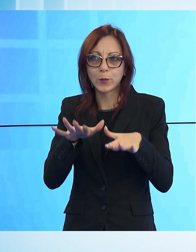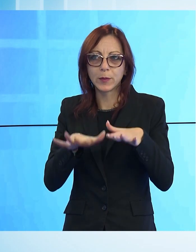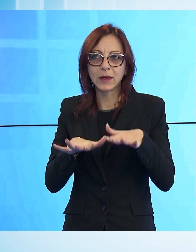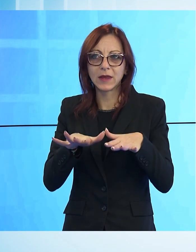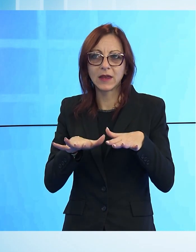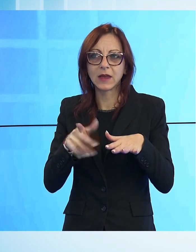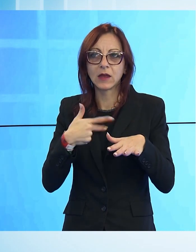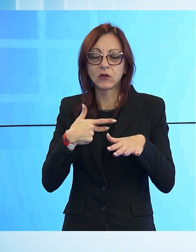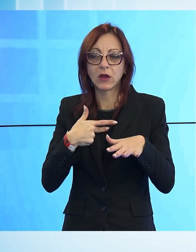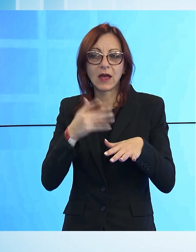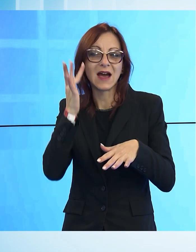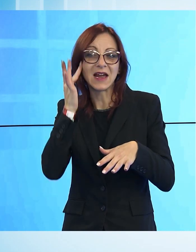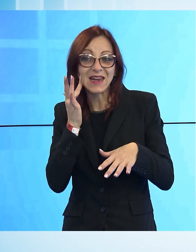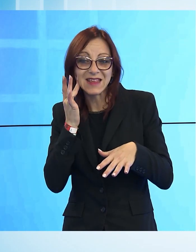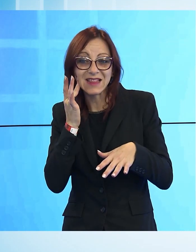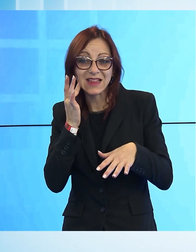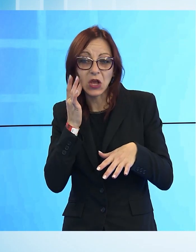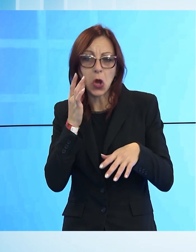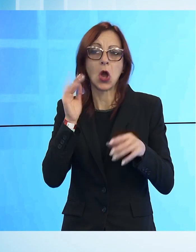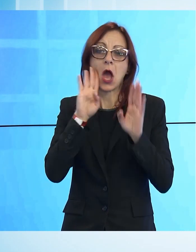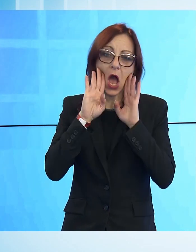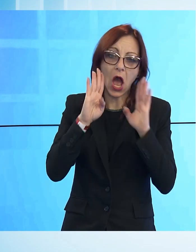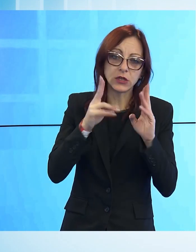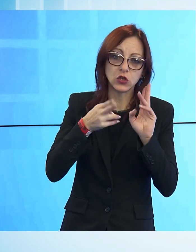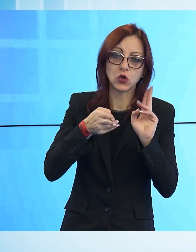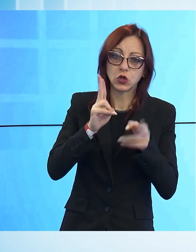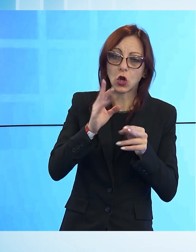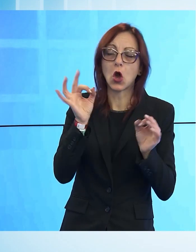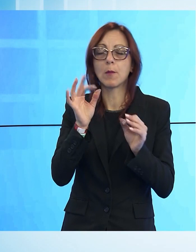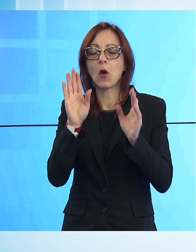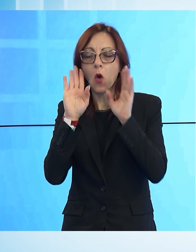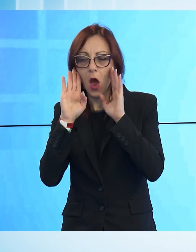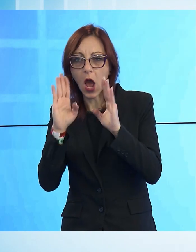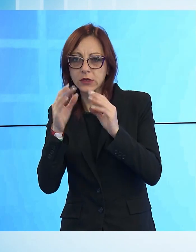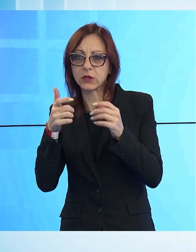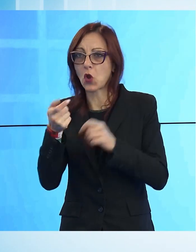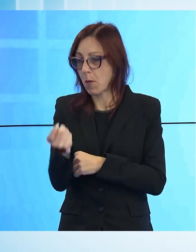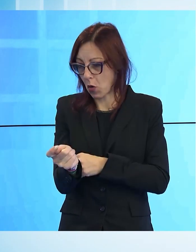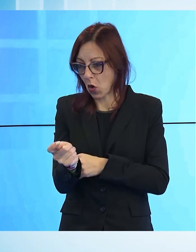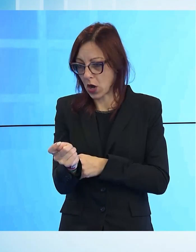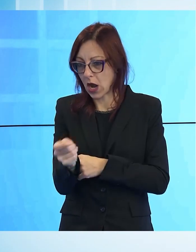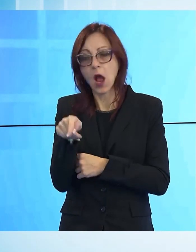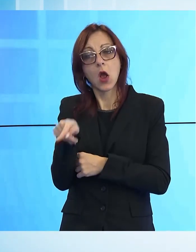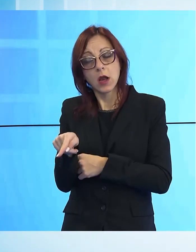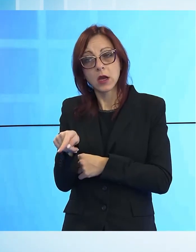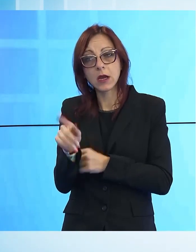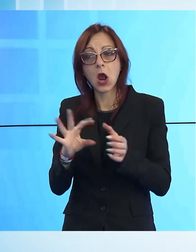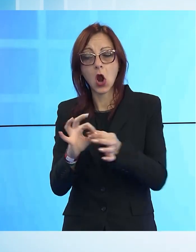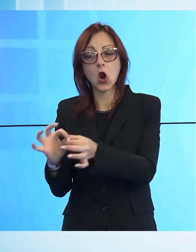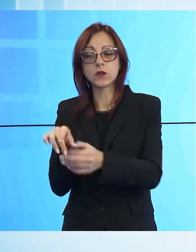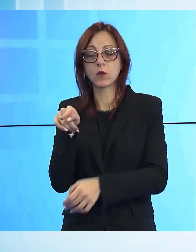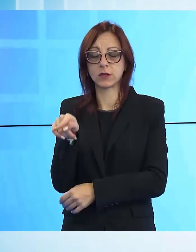sottostimare o solo rastimare l'evento, una sua sottostimazione avrebbe sicuramente